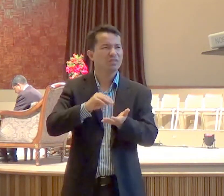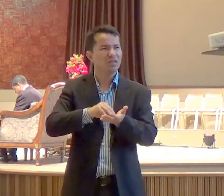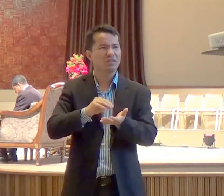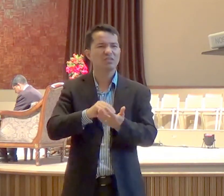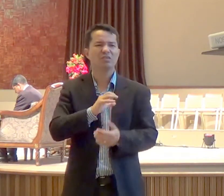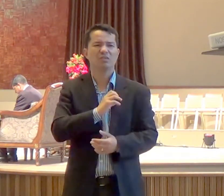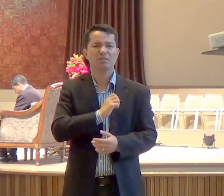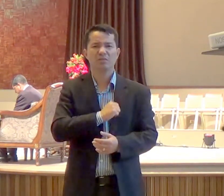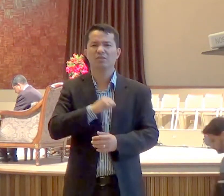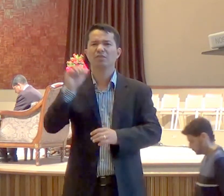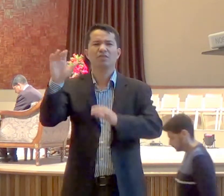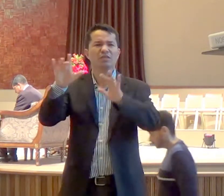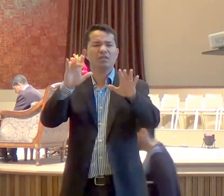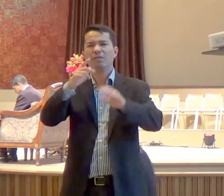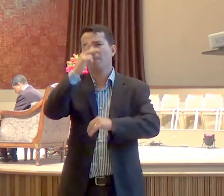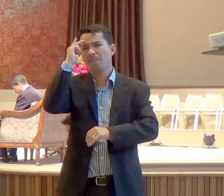as pessoas andam nas ruas com medo,